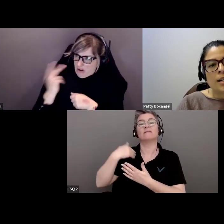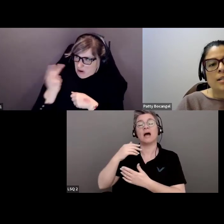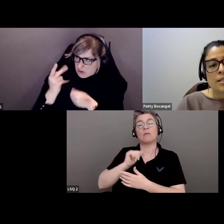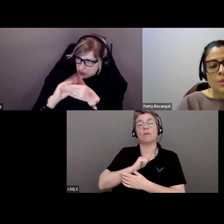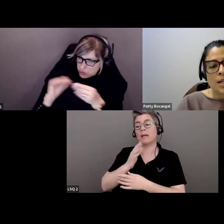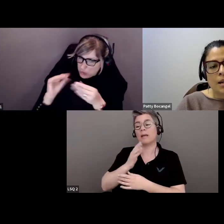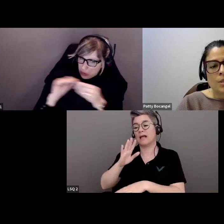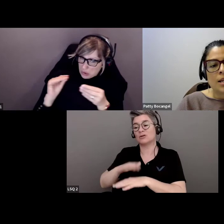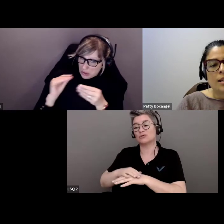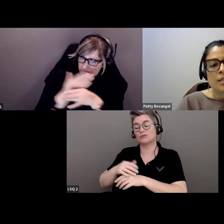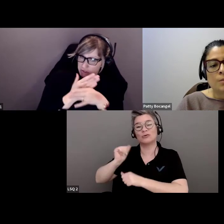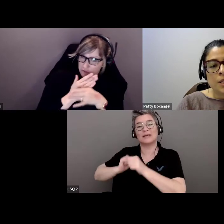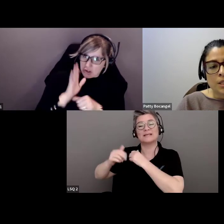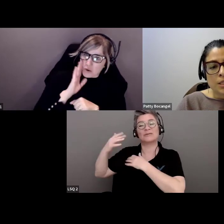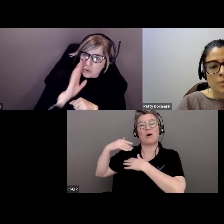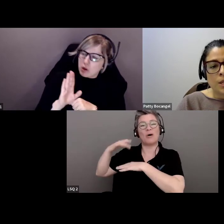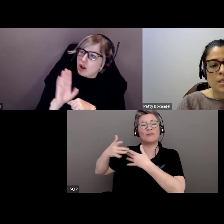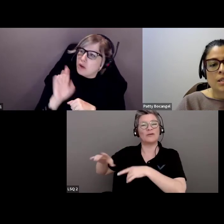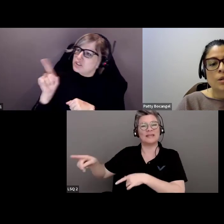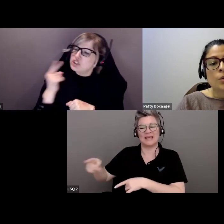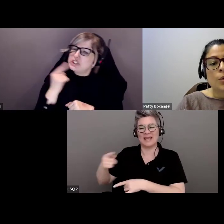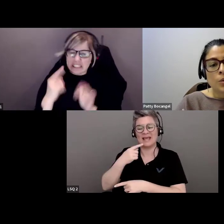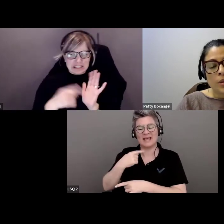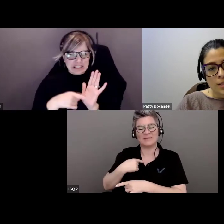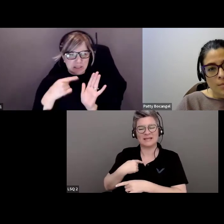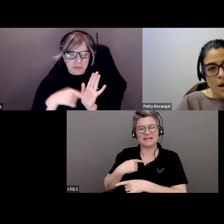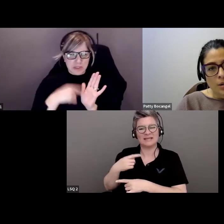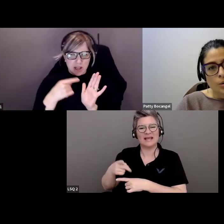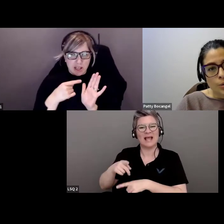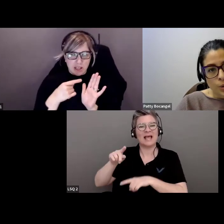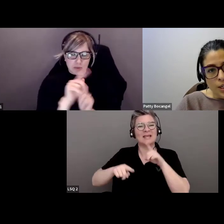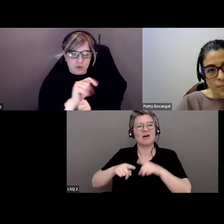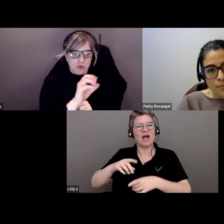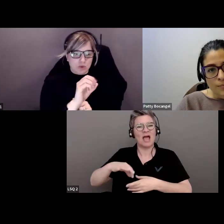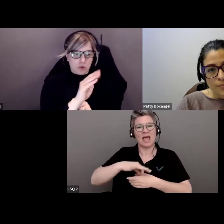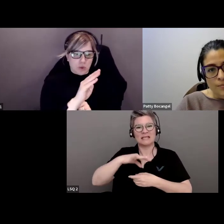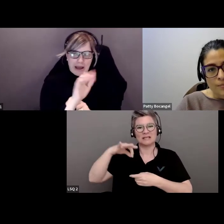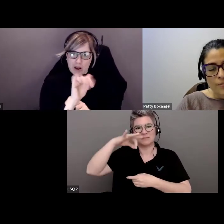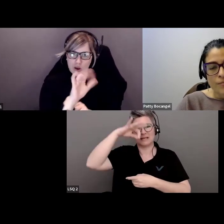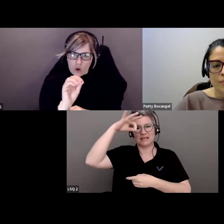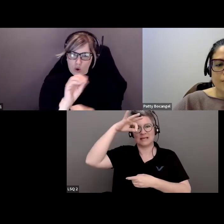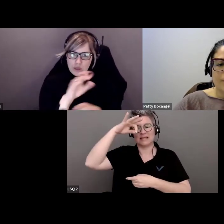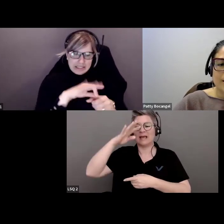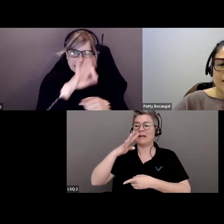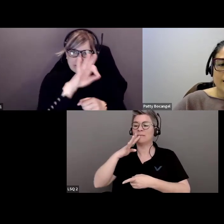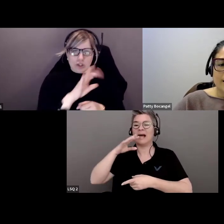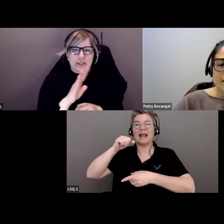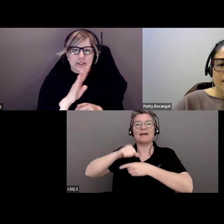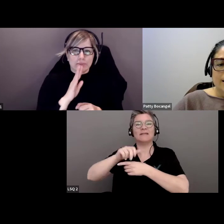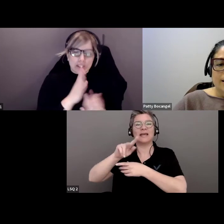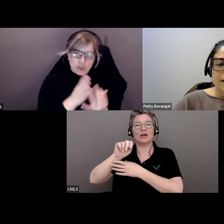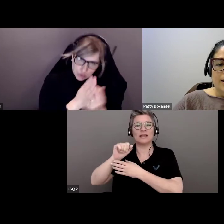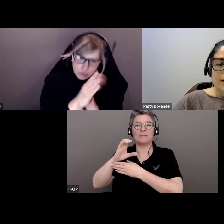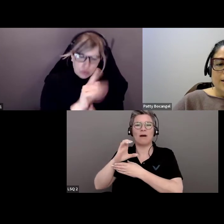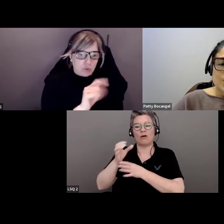ce récit, elle m'a expliqué que parfois, l'esprit parle au travers du tabac.